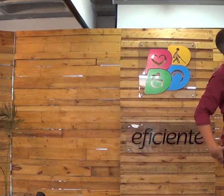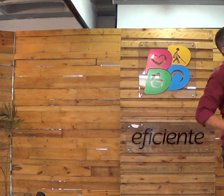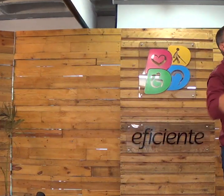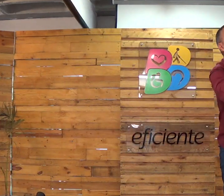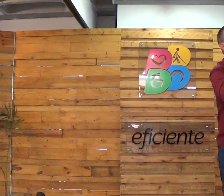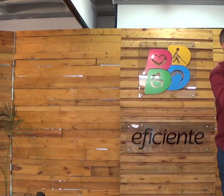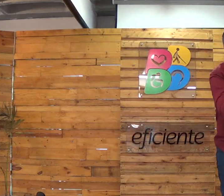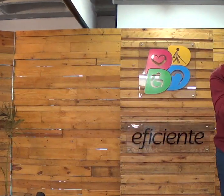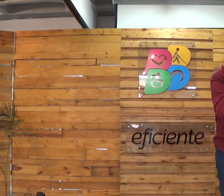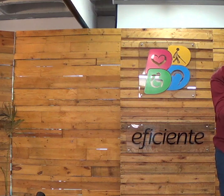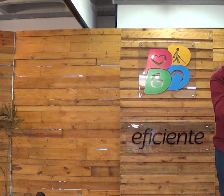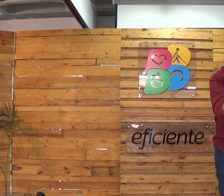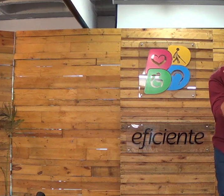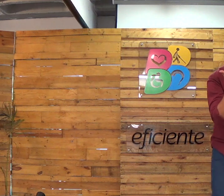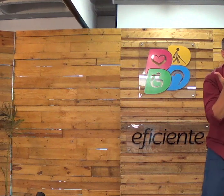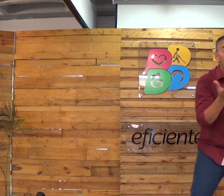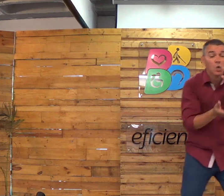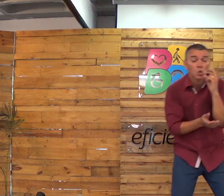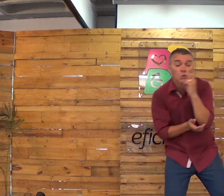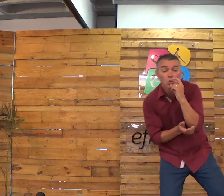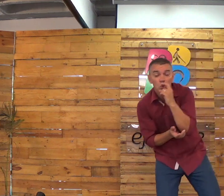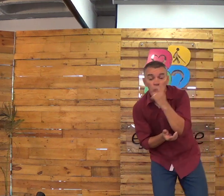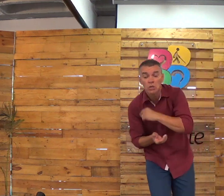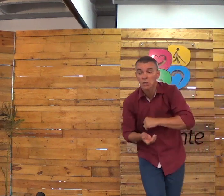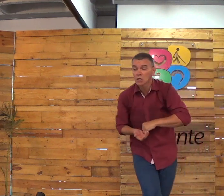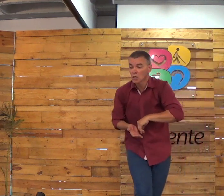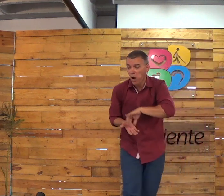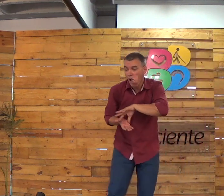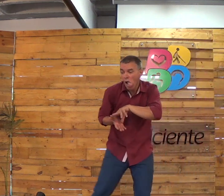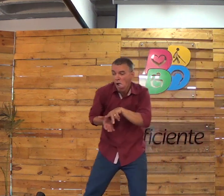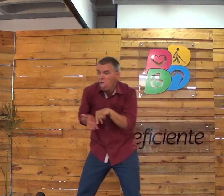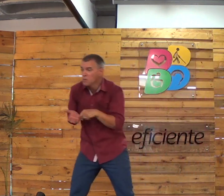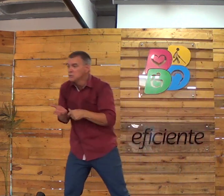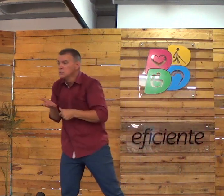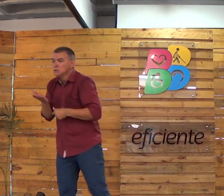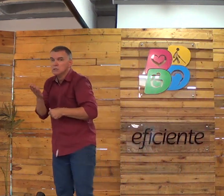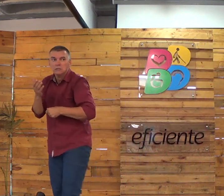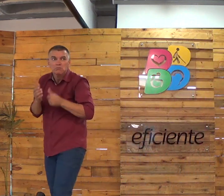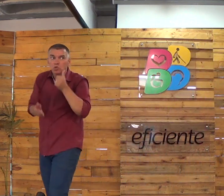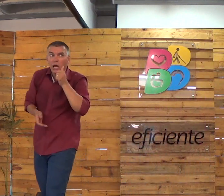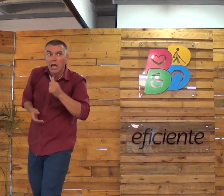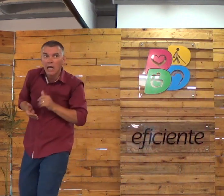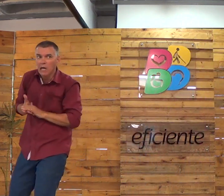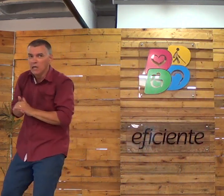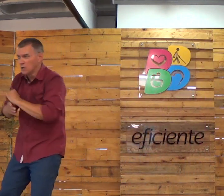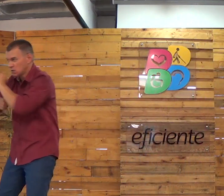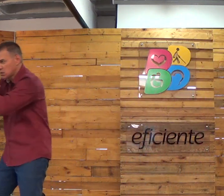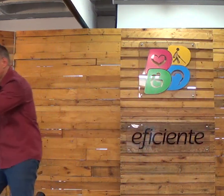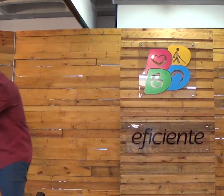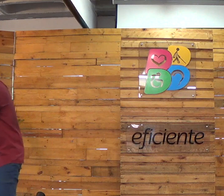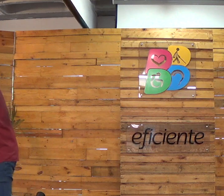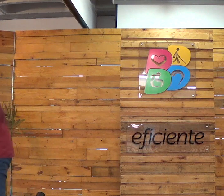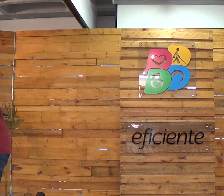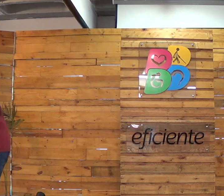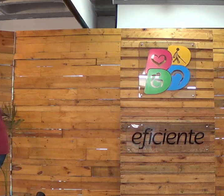Esse mal fala das maldades que você fez em vida. O que que é essa maldade? Mentira, louco... Outro caso...